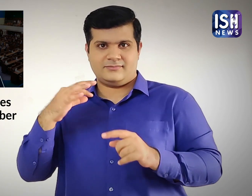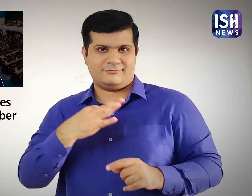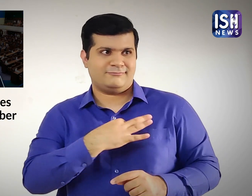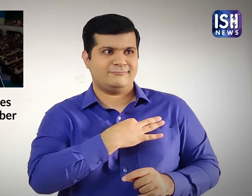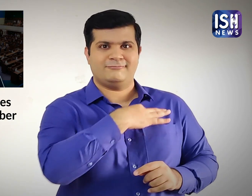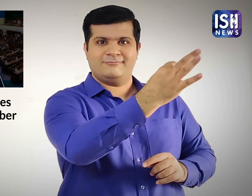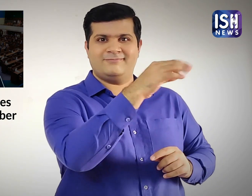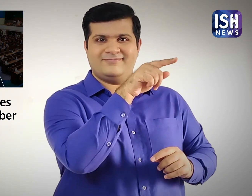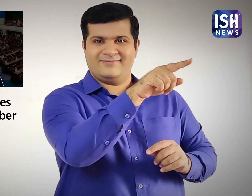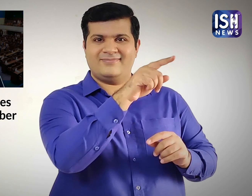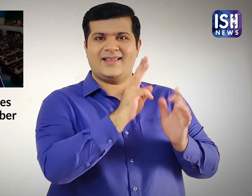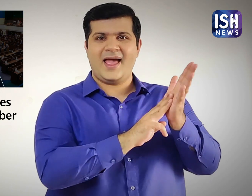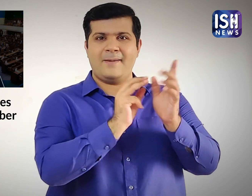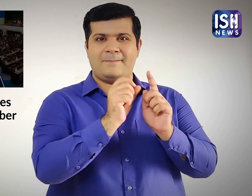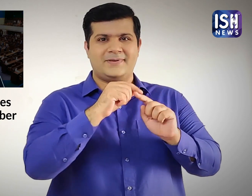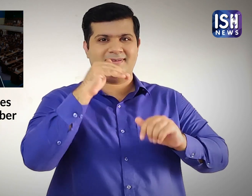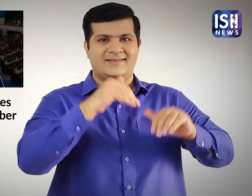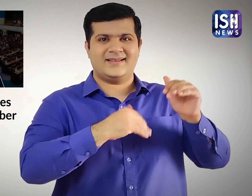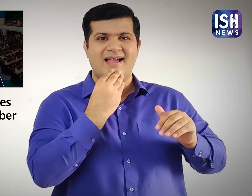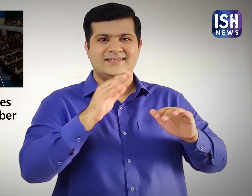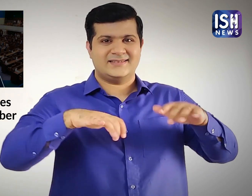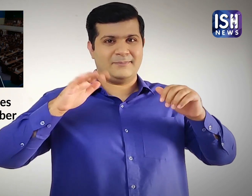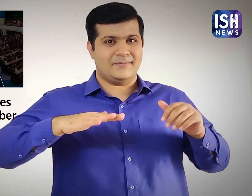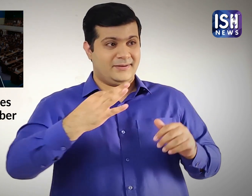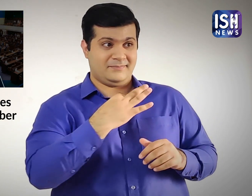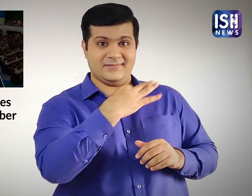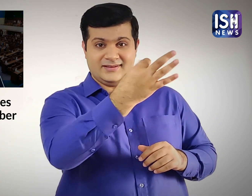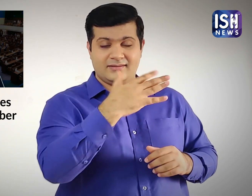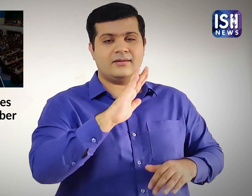संसत सदस्य के रूप में उनकी नियुक्ति पर पिंटो ने ट्वीट किया,